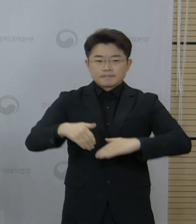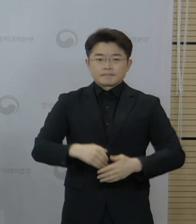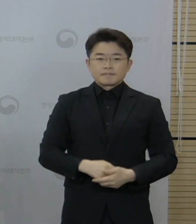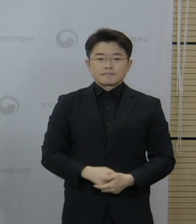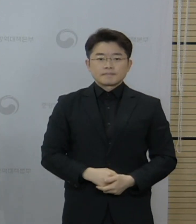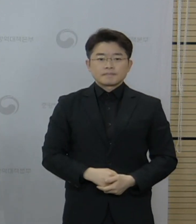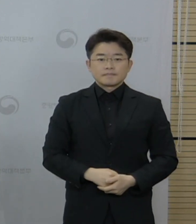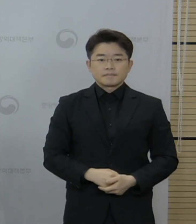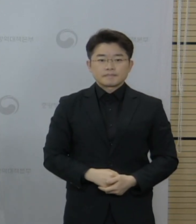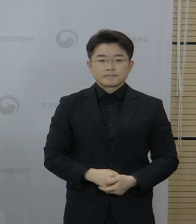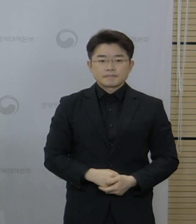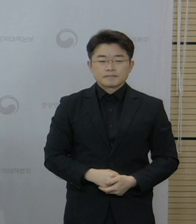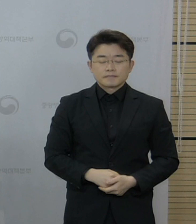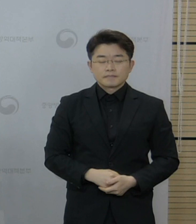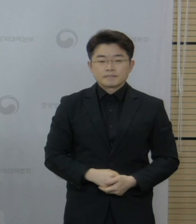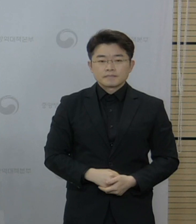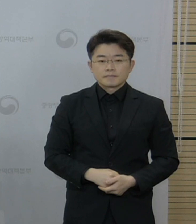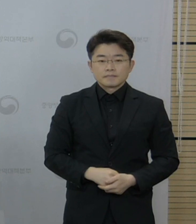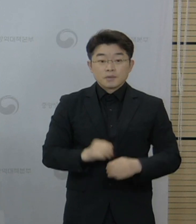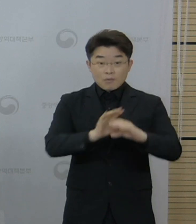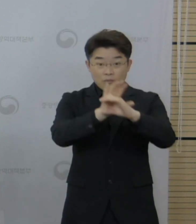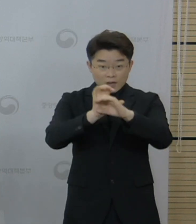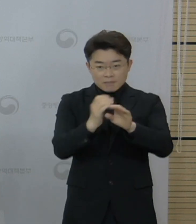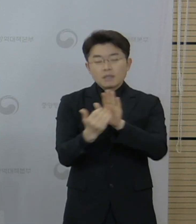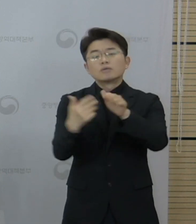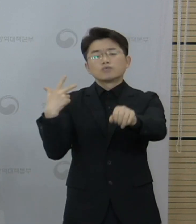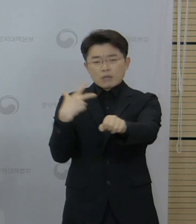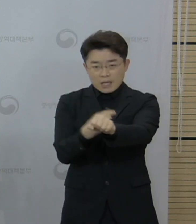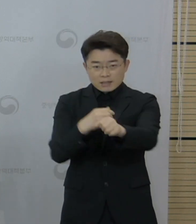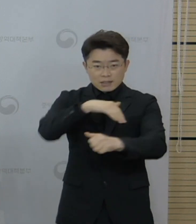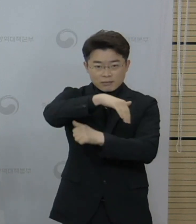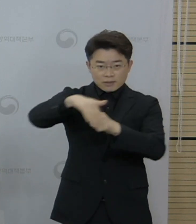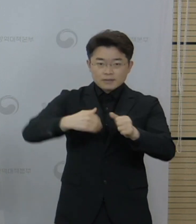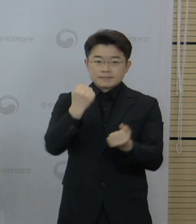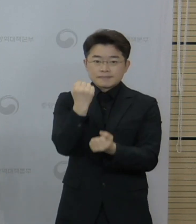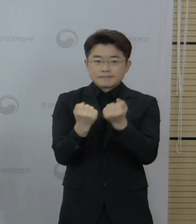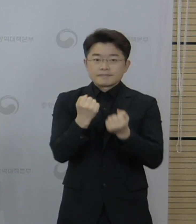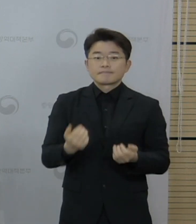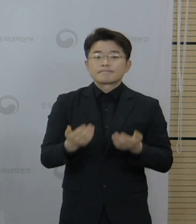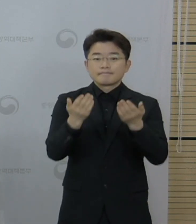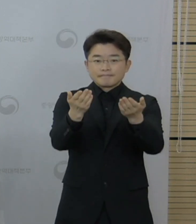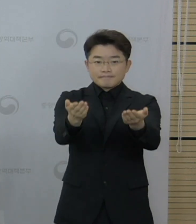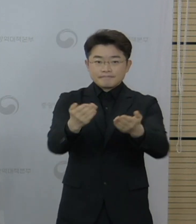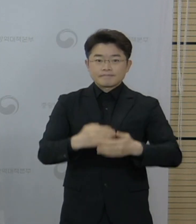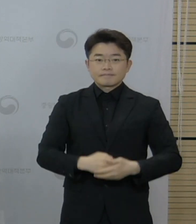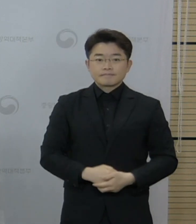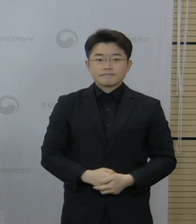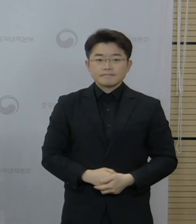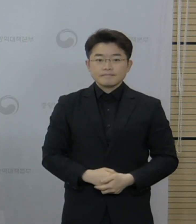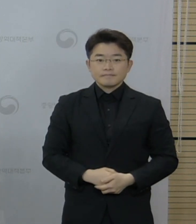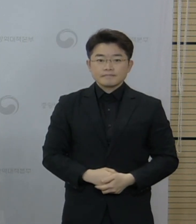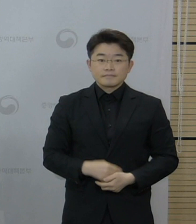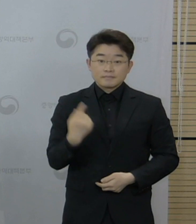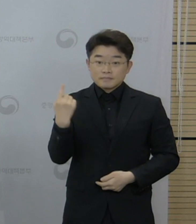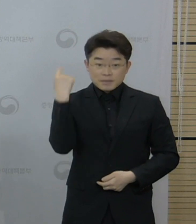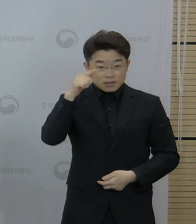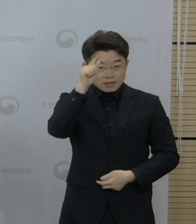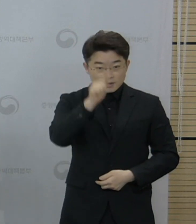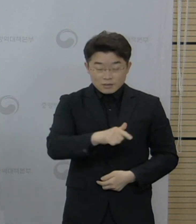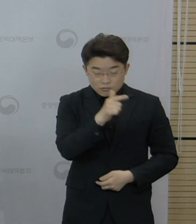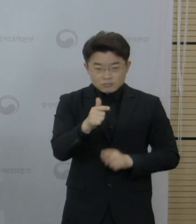이어서 코로나19 예방접종 관련 상황 설명드리겠습니다. 금일 0시 기준